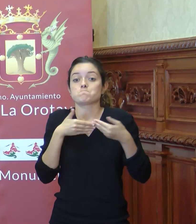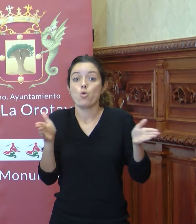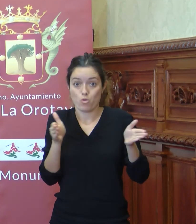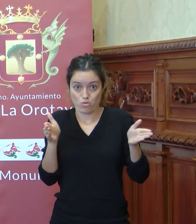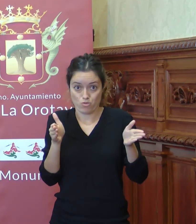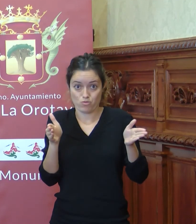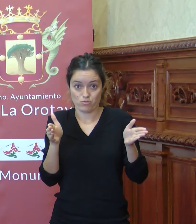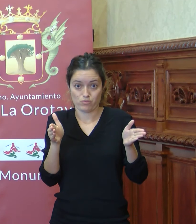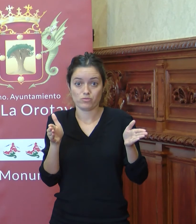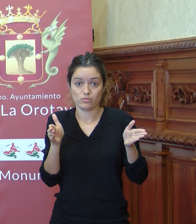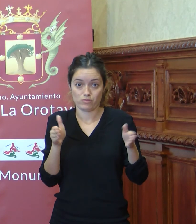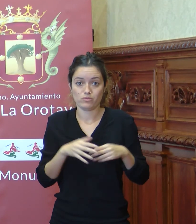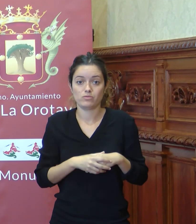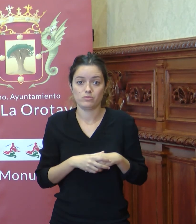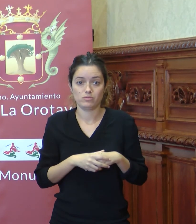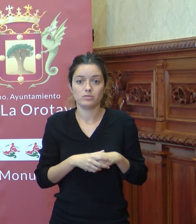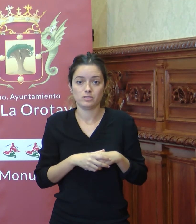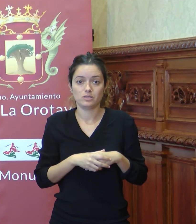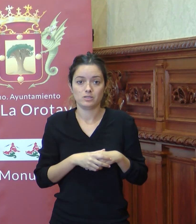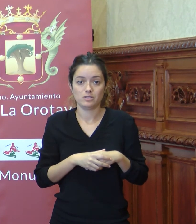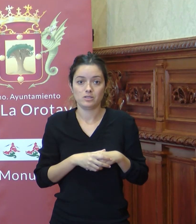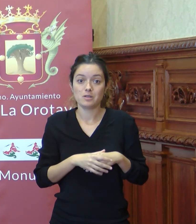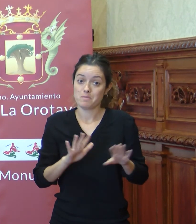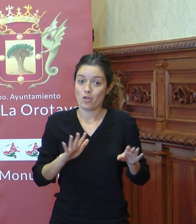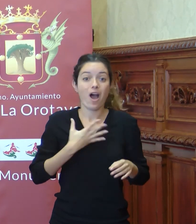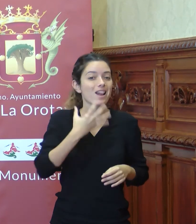en grupo. Los alcaldes son todos hombres.